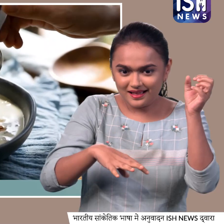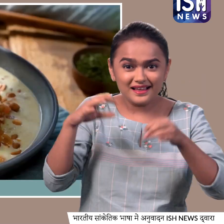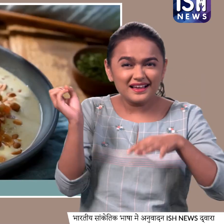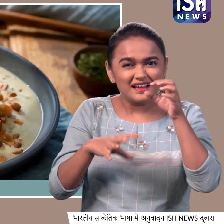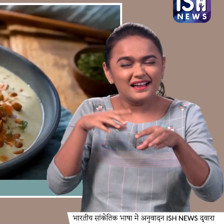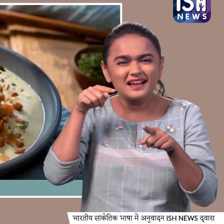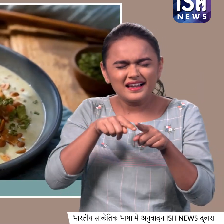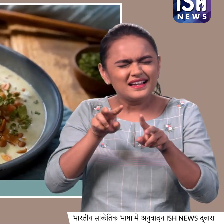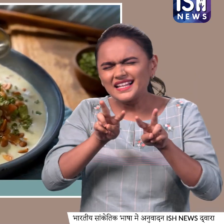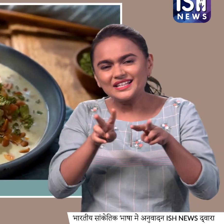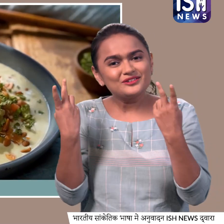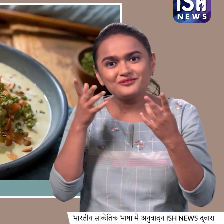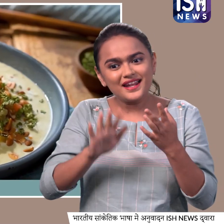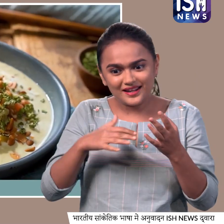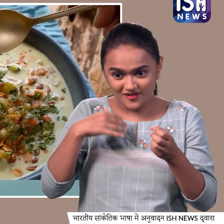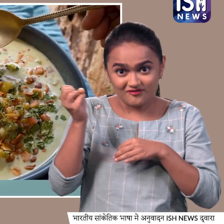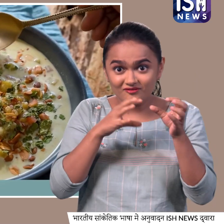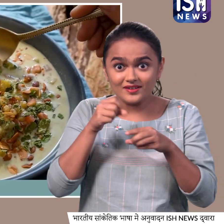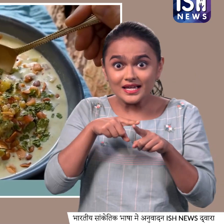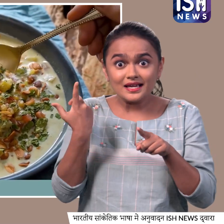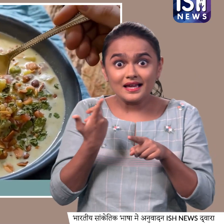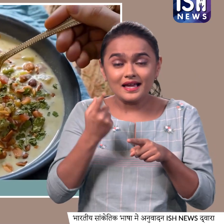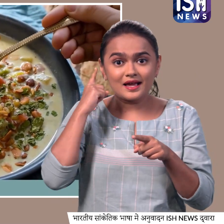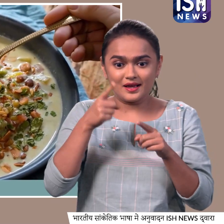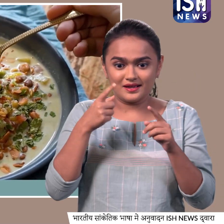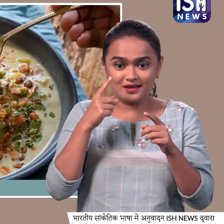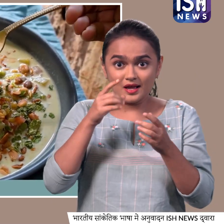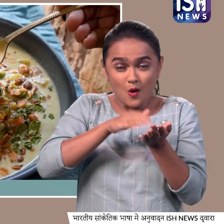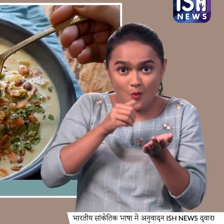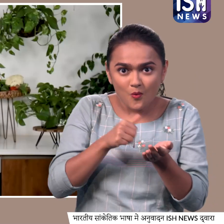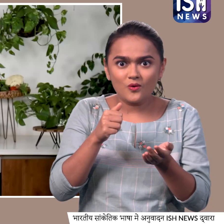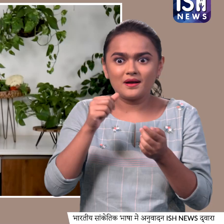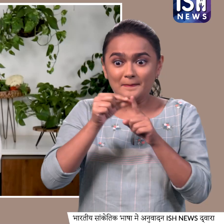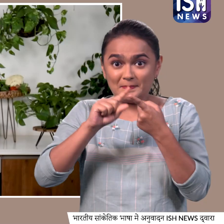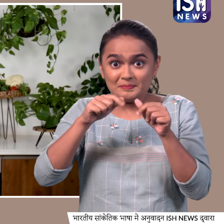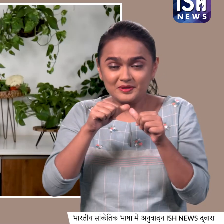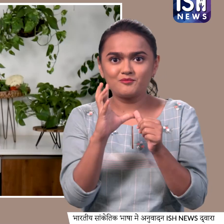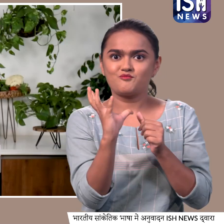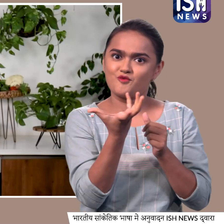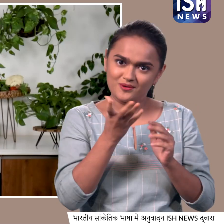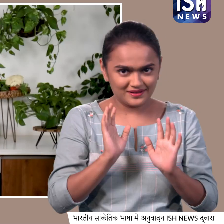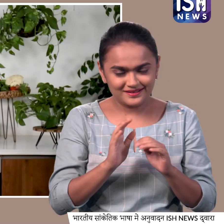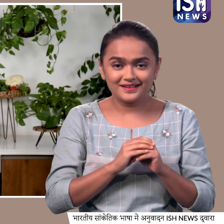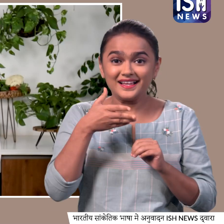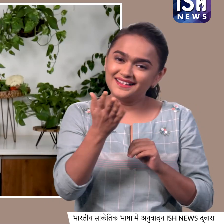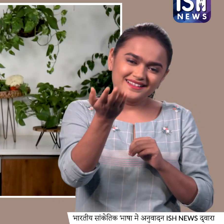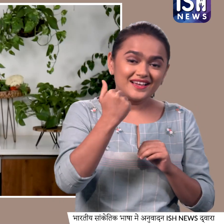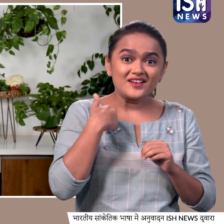हमारी ये अनोखी रेसिपी जो है वीट पी बोल तो आएए शिरू करते हैं हमारी पहली